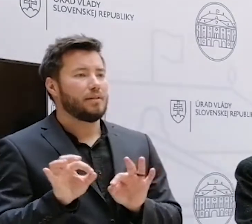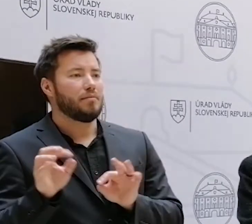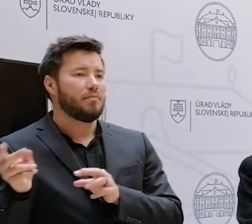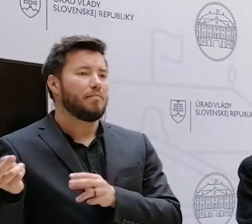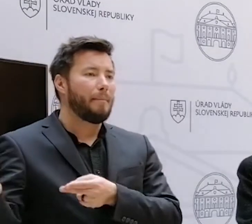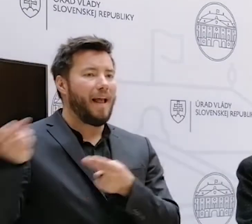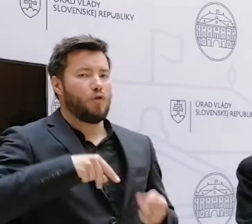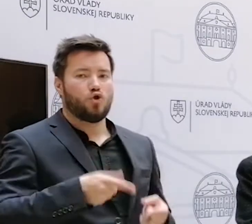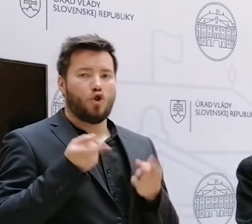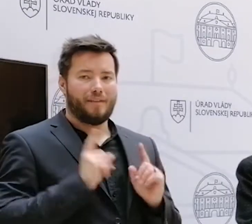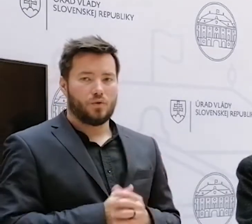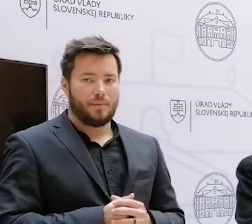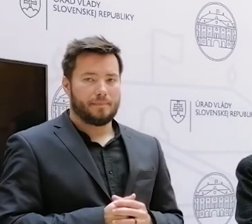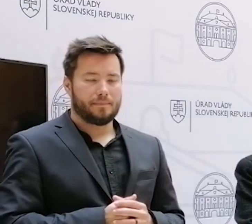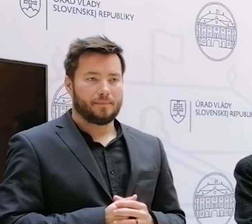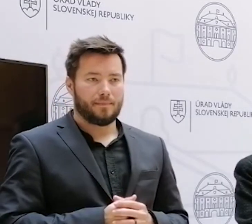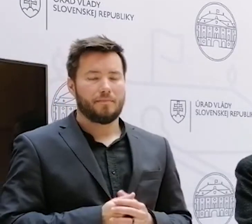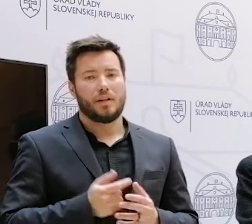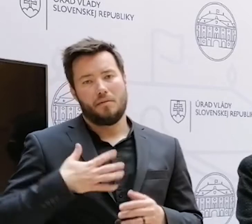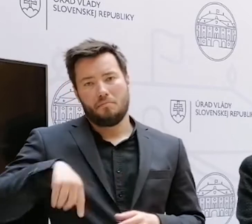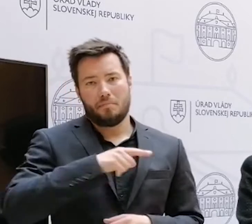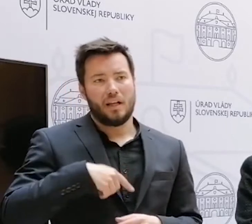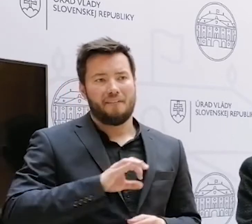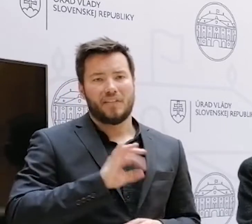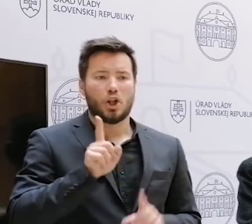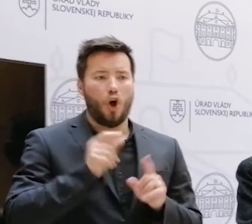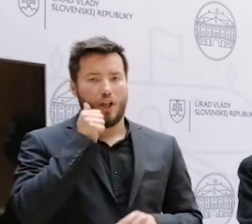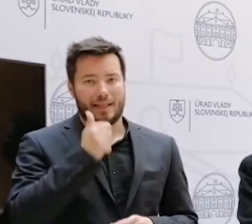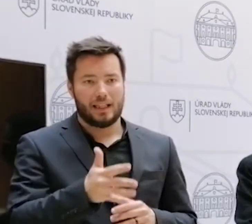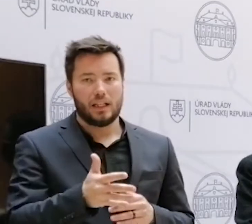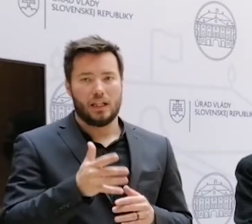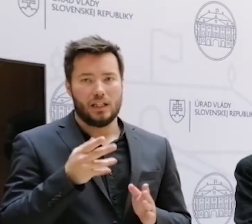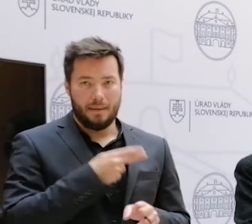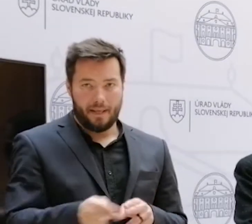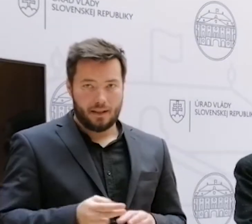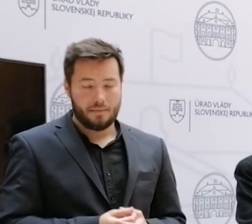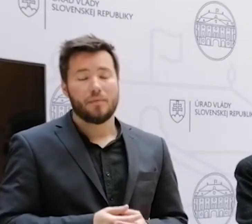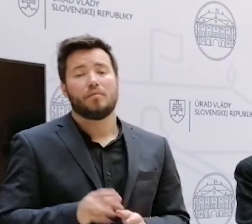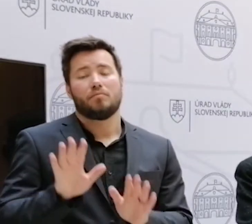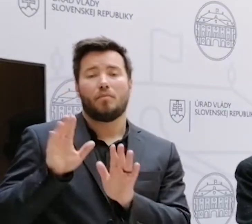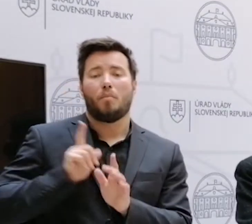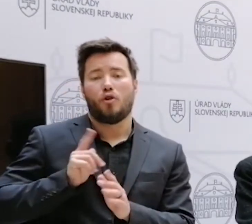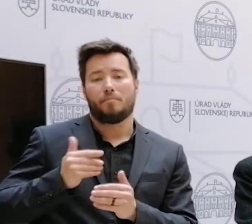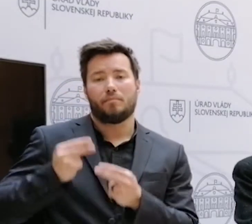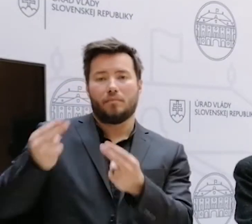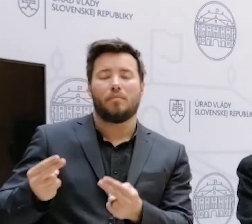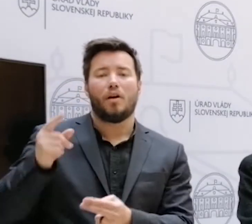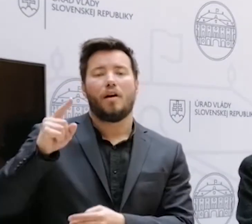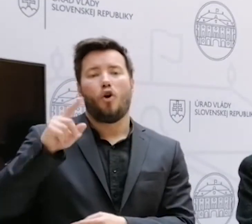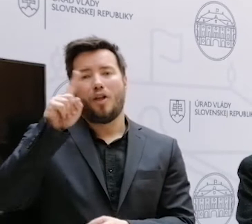Takto. My tie formálne podmienky splníme, by som povedať, že to je behom dní. A potom to bude otázka na strane Bosny a Hercegoviny.